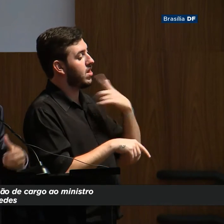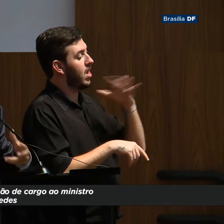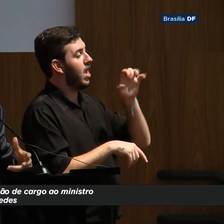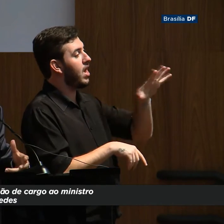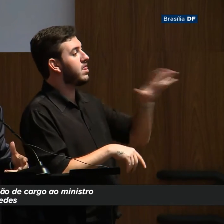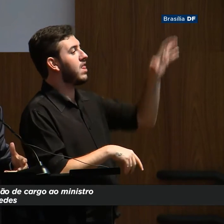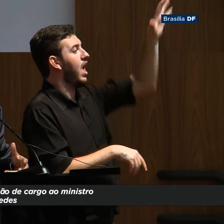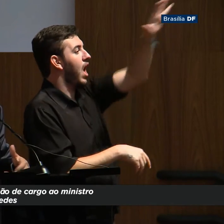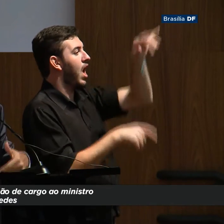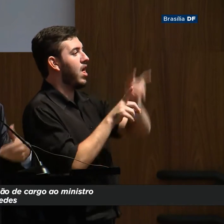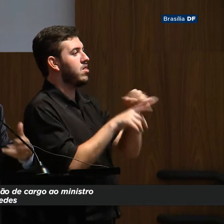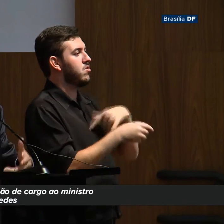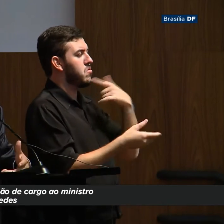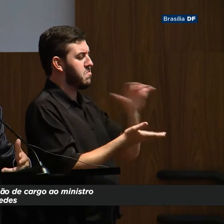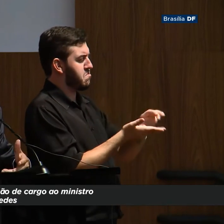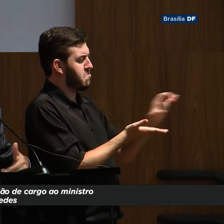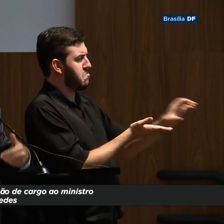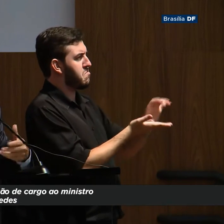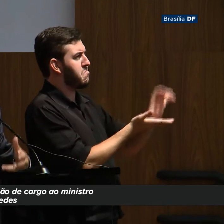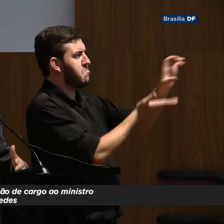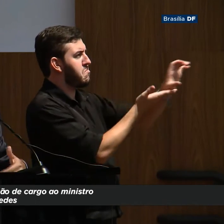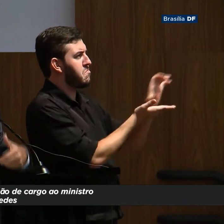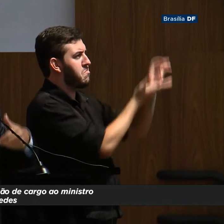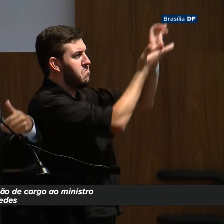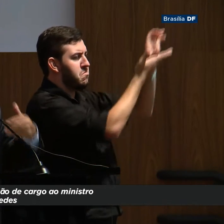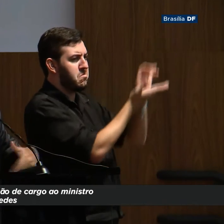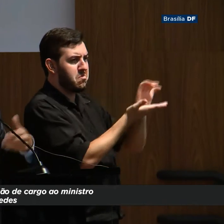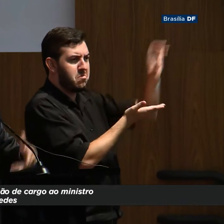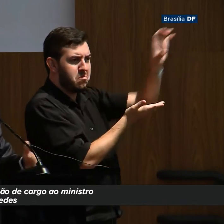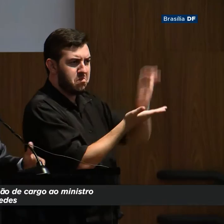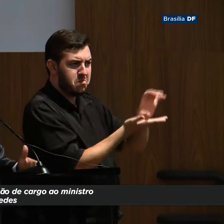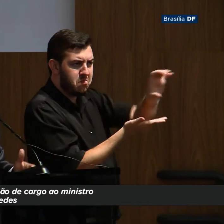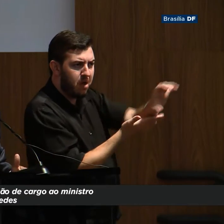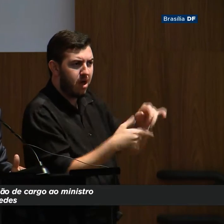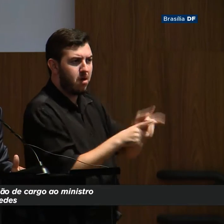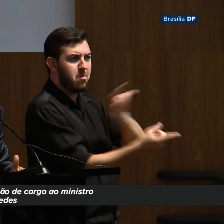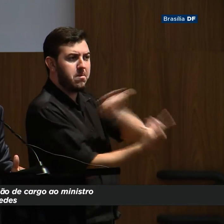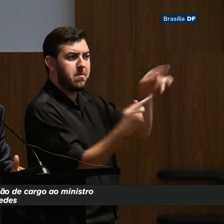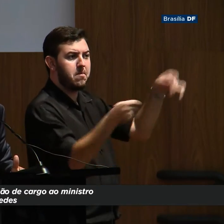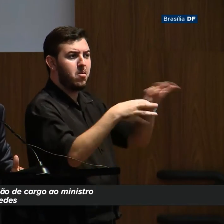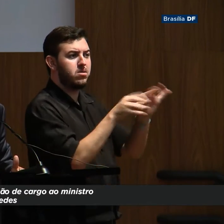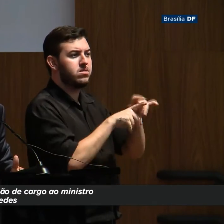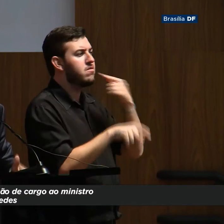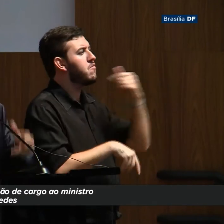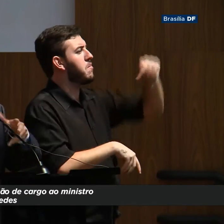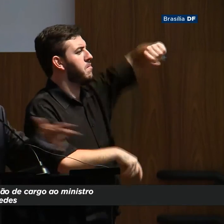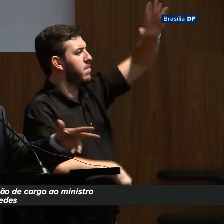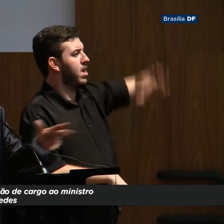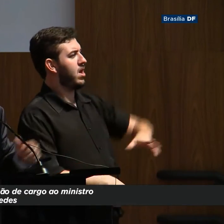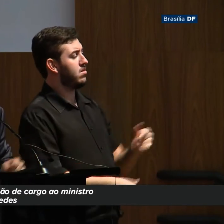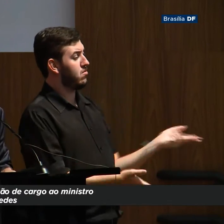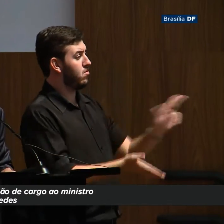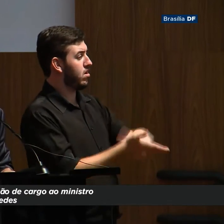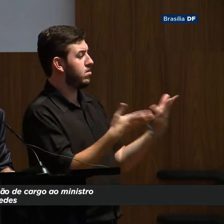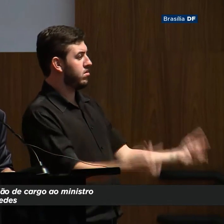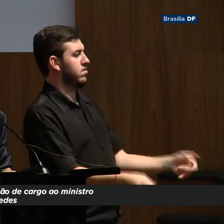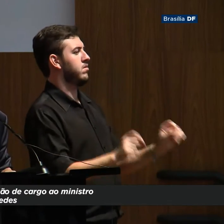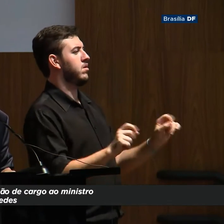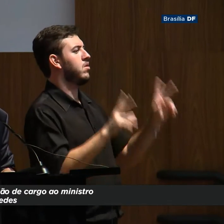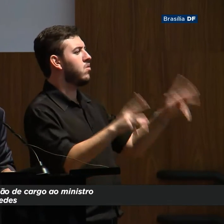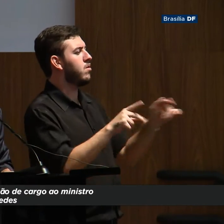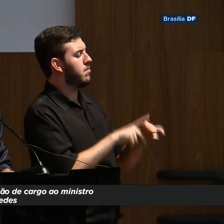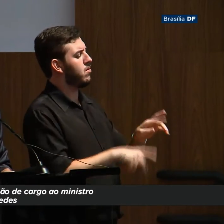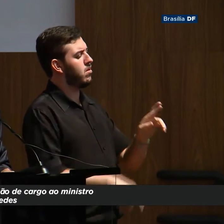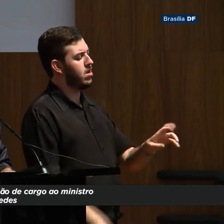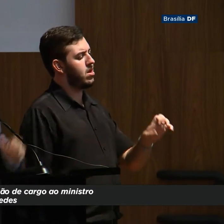o Brasil reassumisse a sua característica de república federativa. O dinheiro tem que ir onde o povo está, saúde,